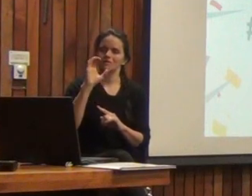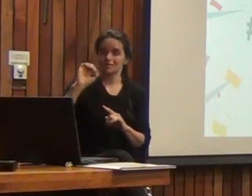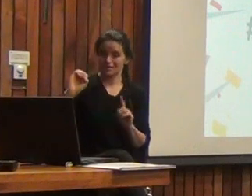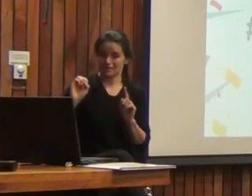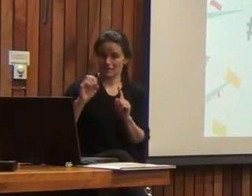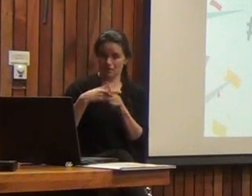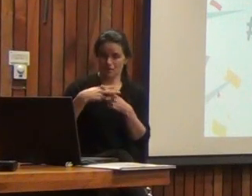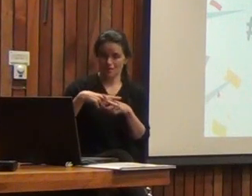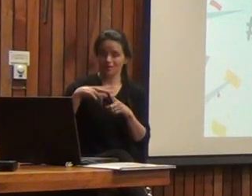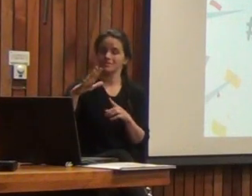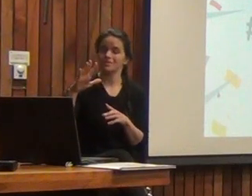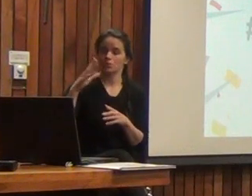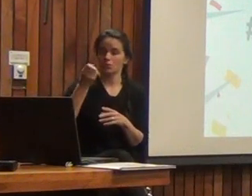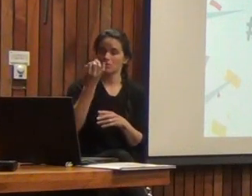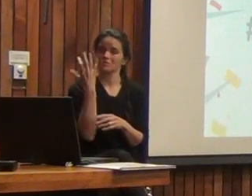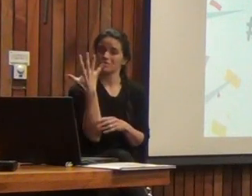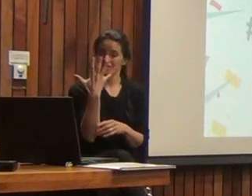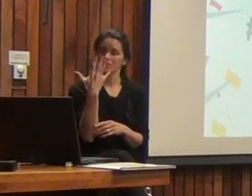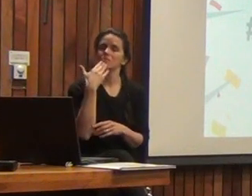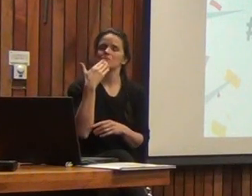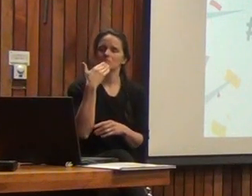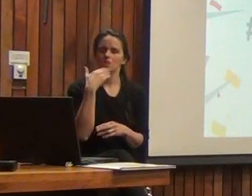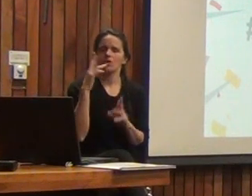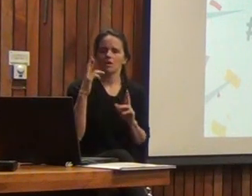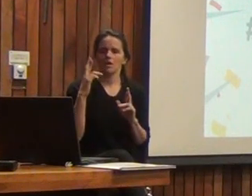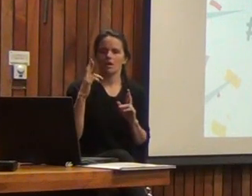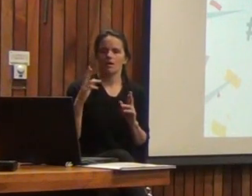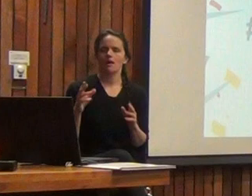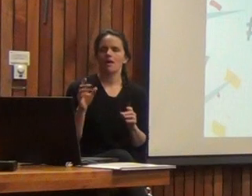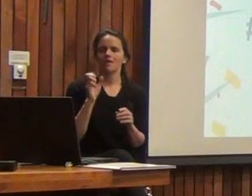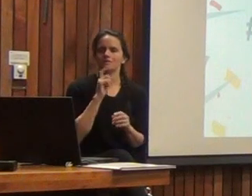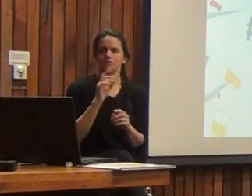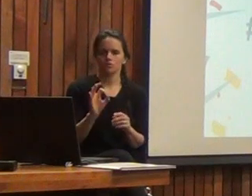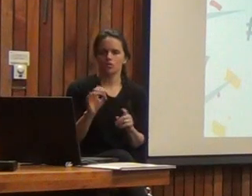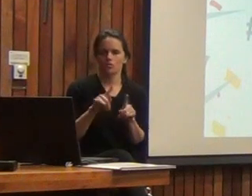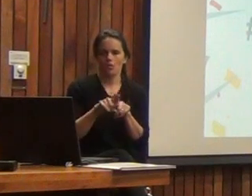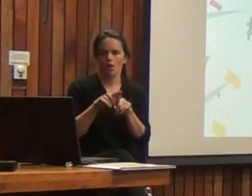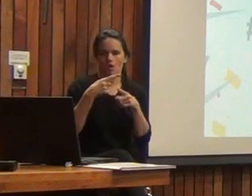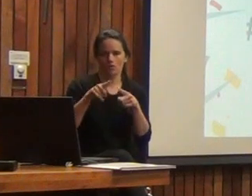tengamos mucho éxito como la hemos tenido en las versiones anteriores. Muchas gracias.